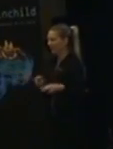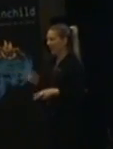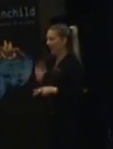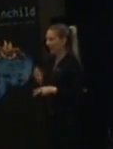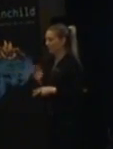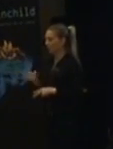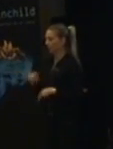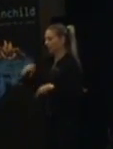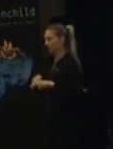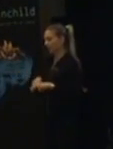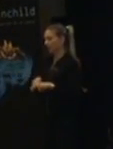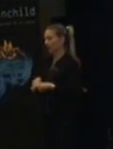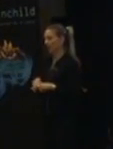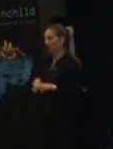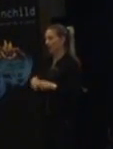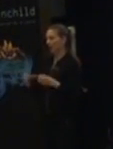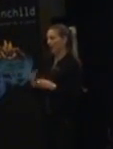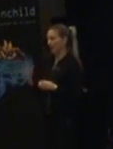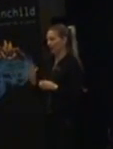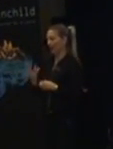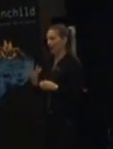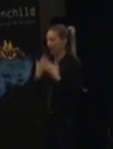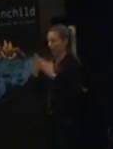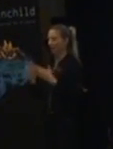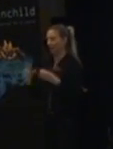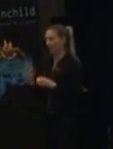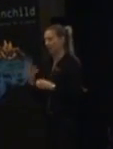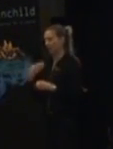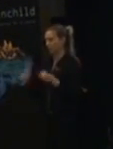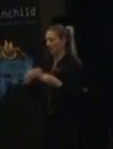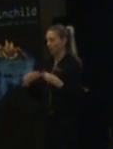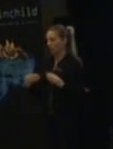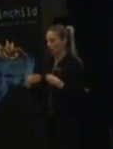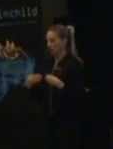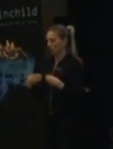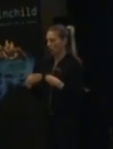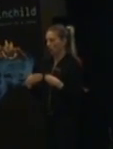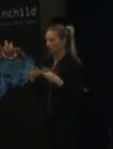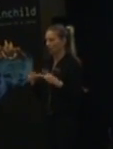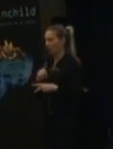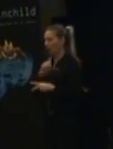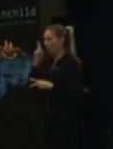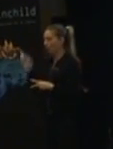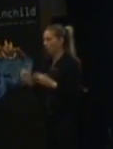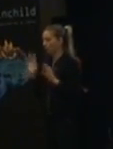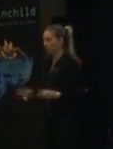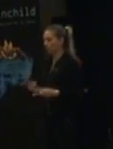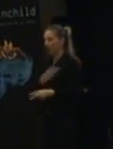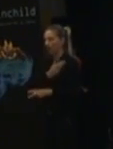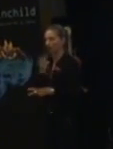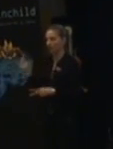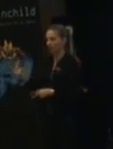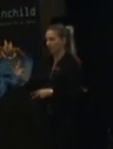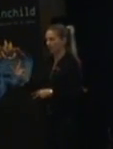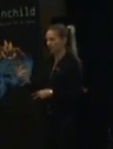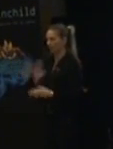sitta i årskurs 3. Och läsa årskurs 3s material. Och lika långsamt som alla andra. Jag ser inga